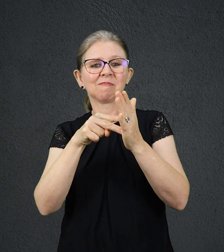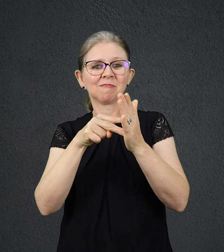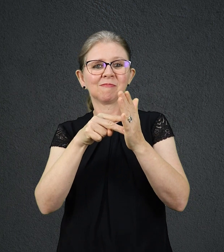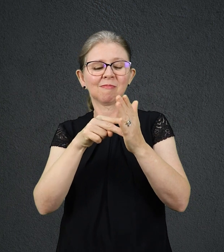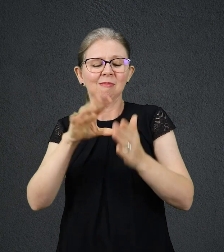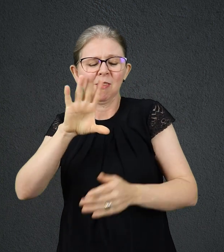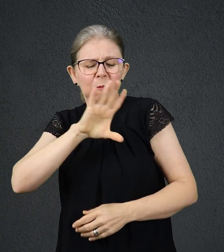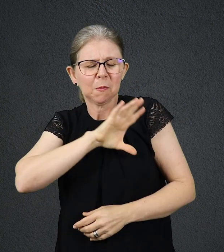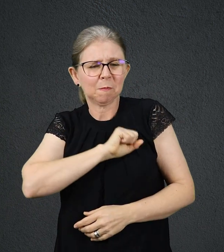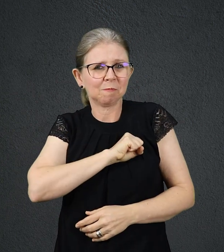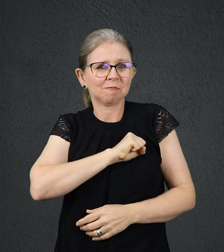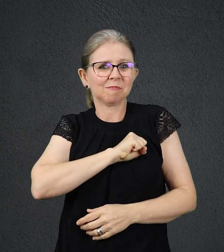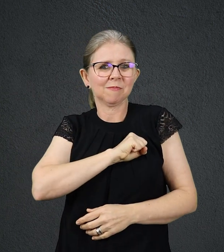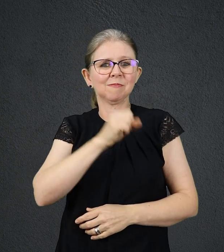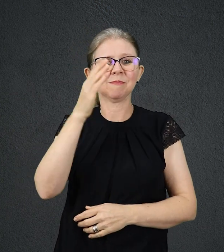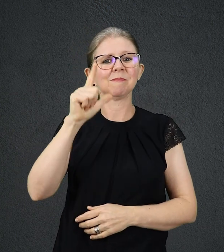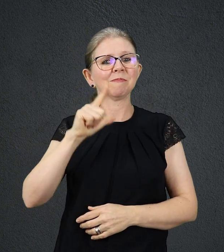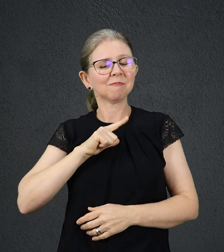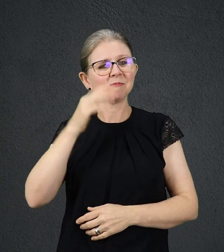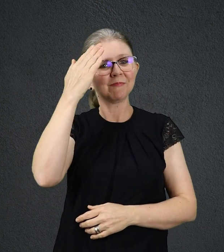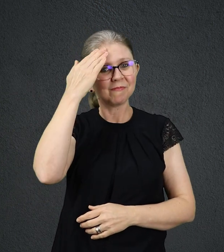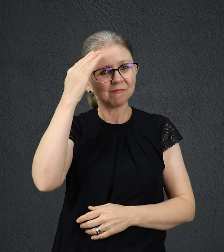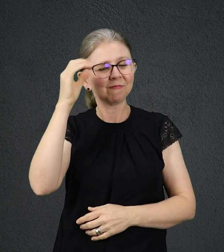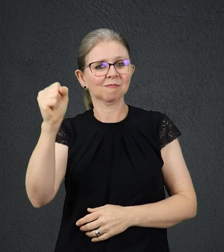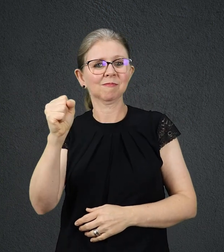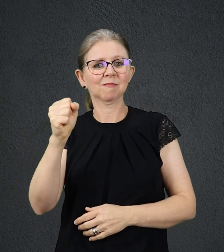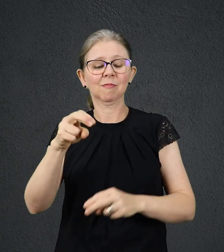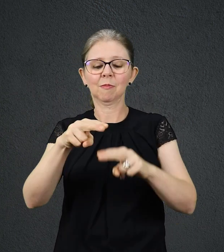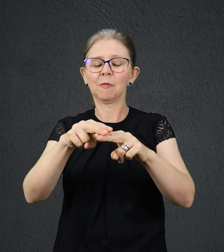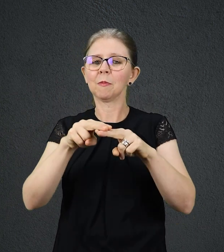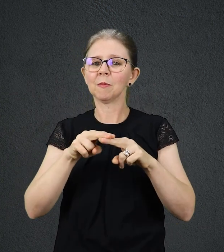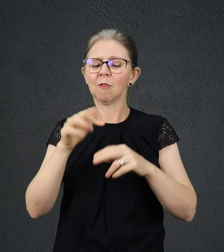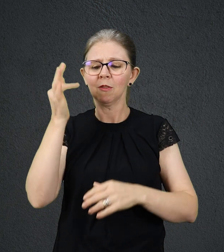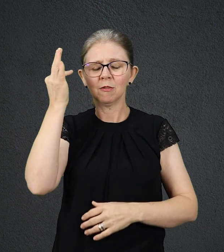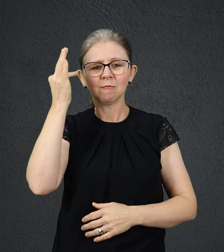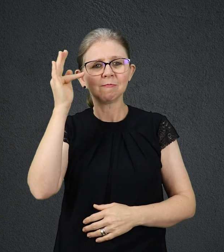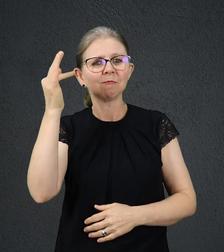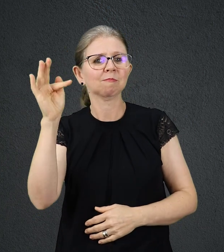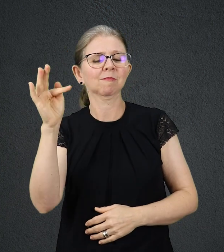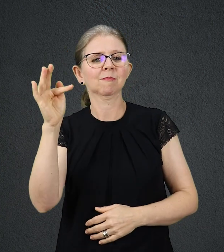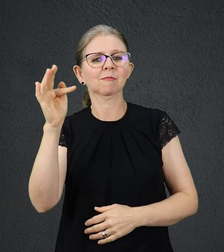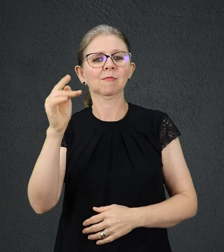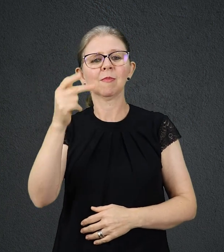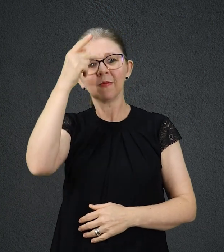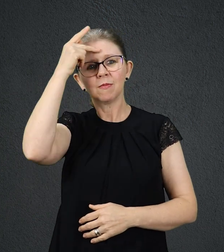amor pela sabedoria. Desta forma, filósofo é aquele que estuda os problemas fundamentais